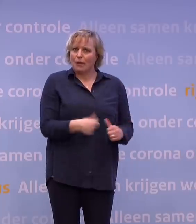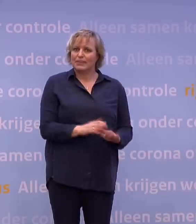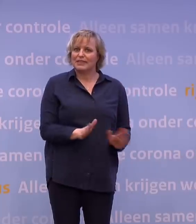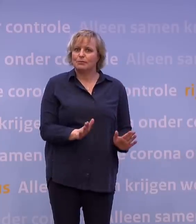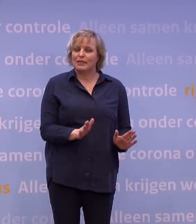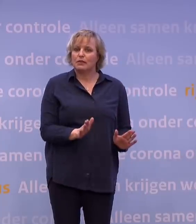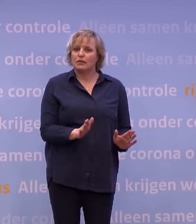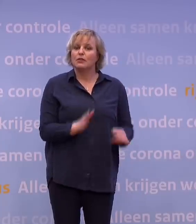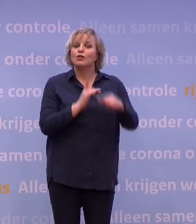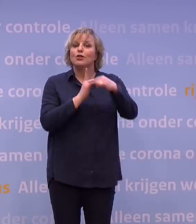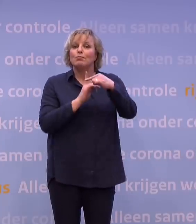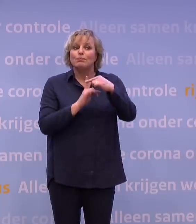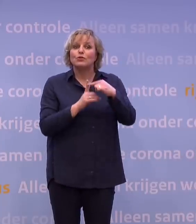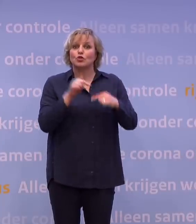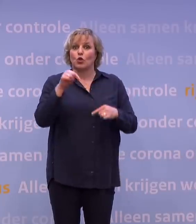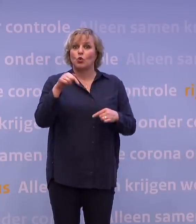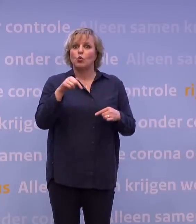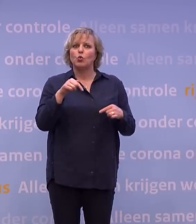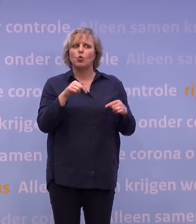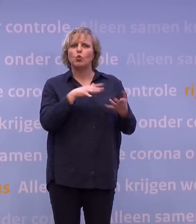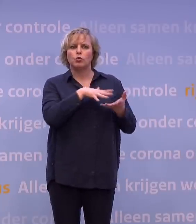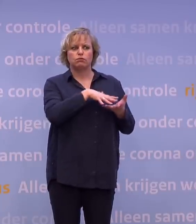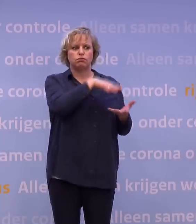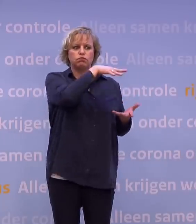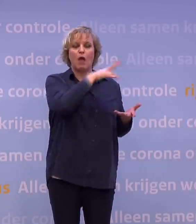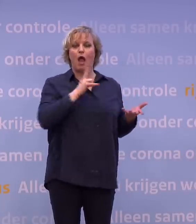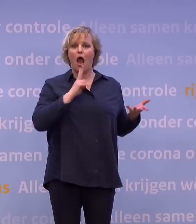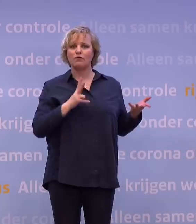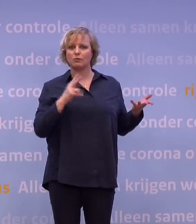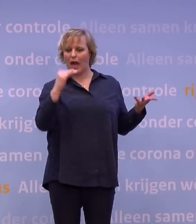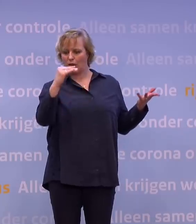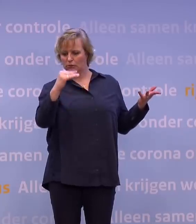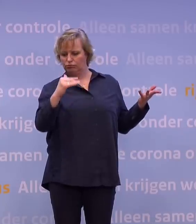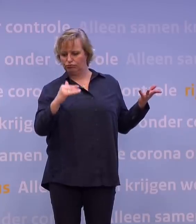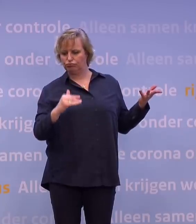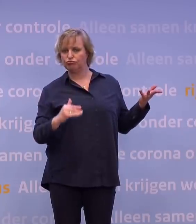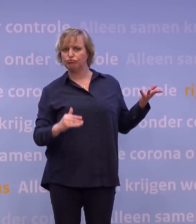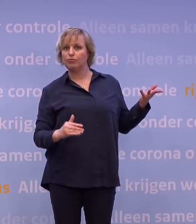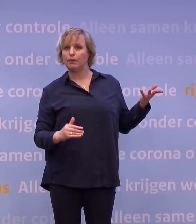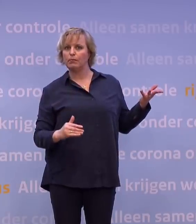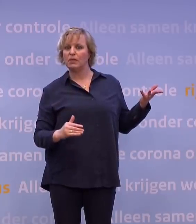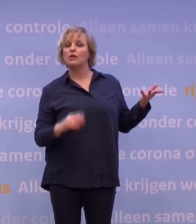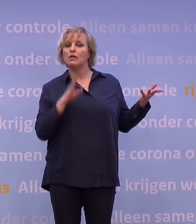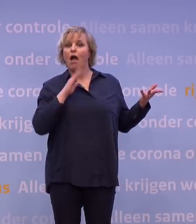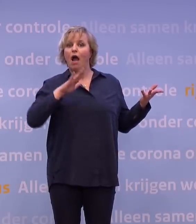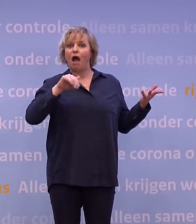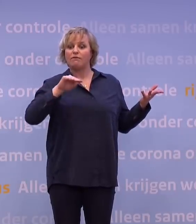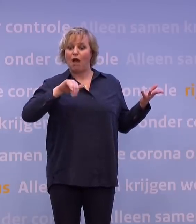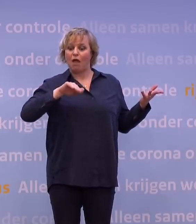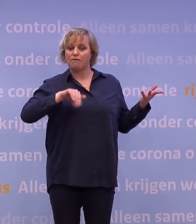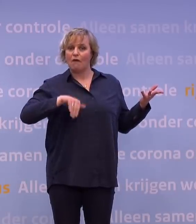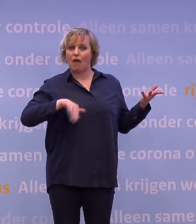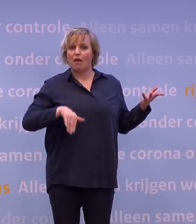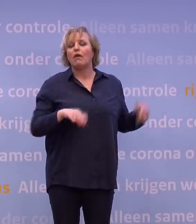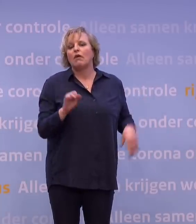reden wil je het niet. Nu hebben we nog een relatief overzichtelijk aantal afspraken, enkele honderdduizenden. Daarvan zou je nog kunnen zeggen, als je die moet afzeggen, is dat nog te